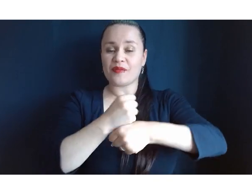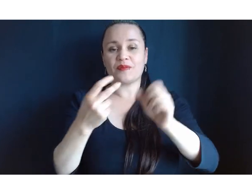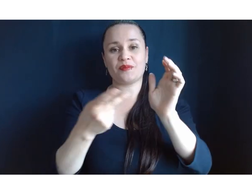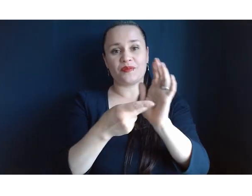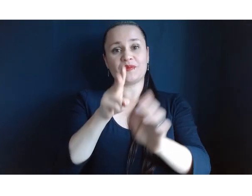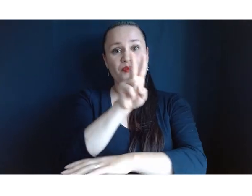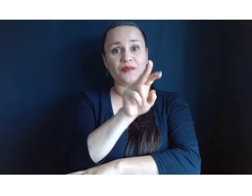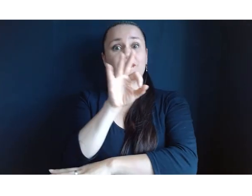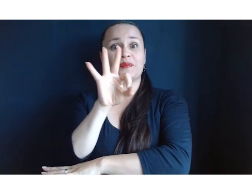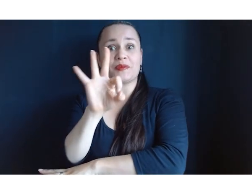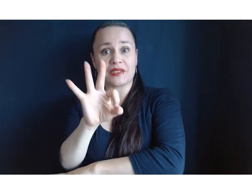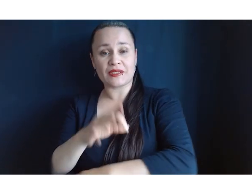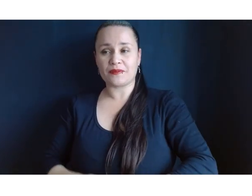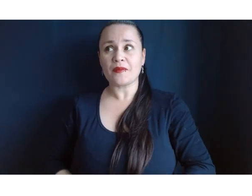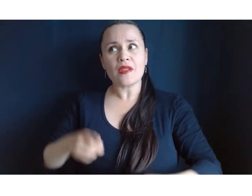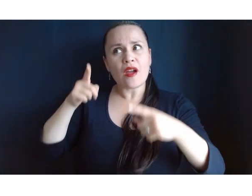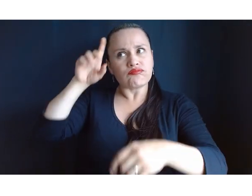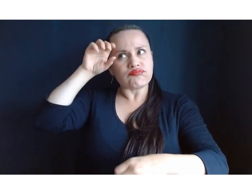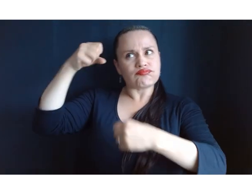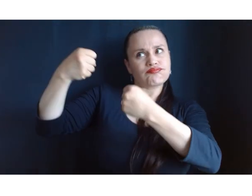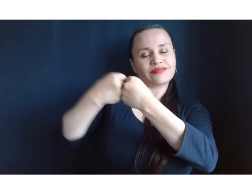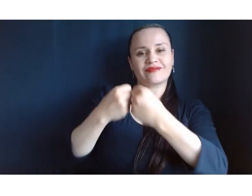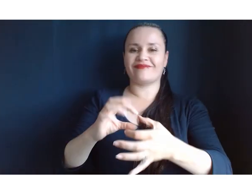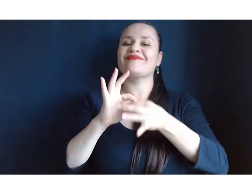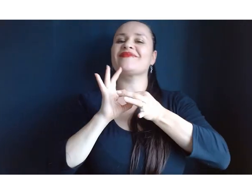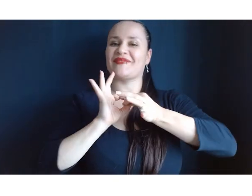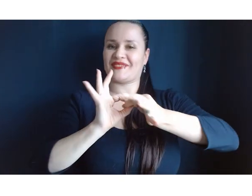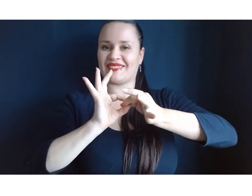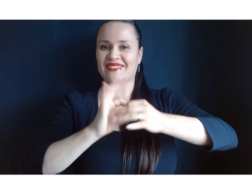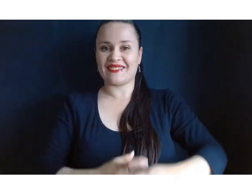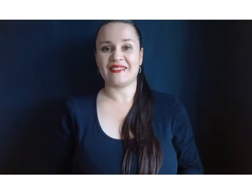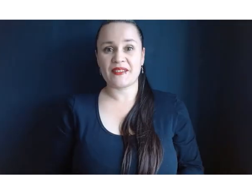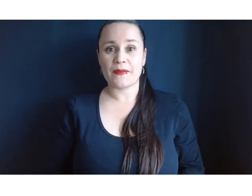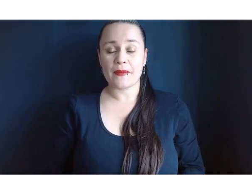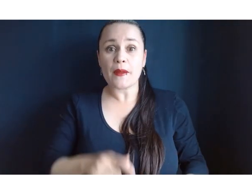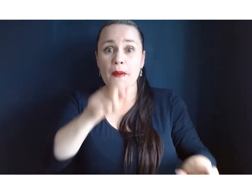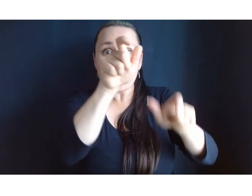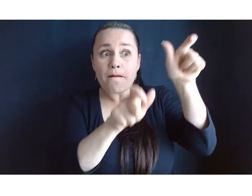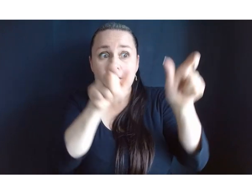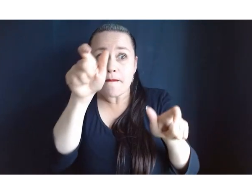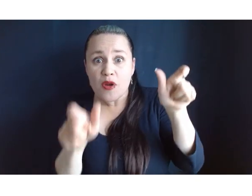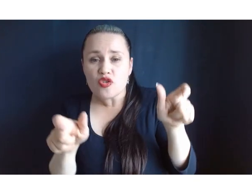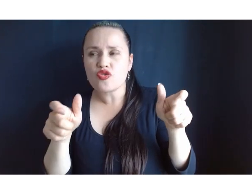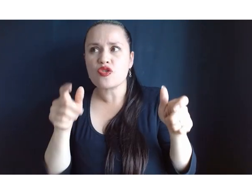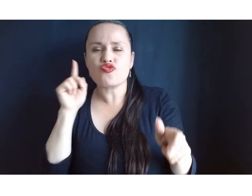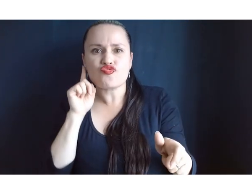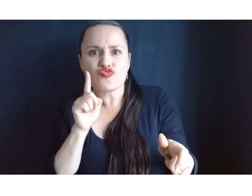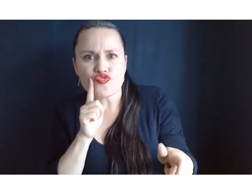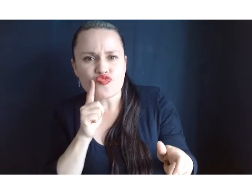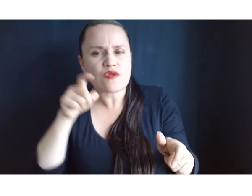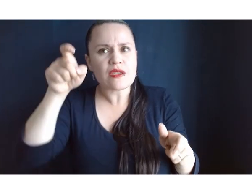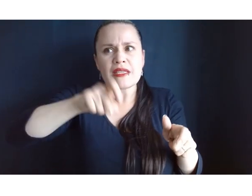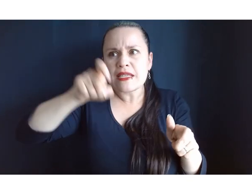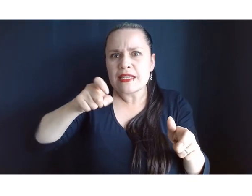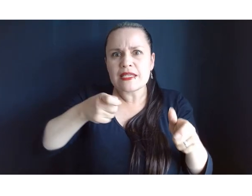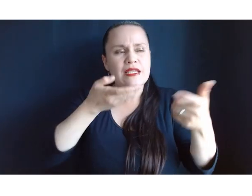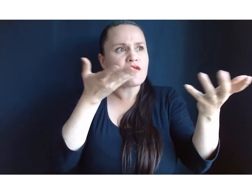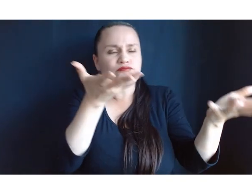2023 en alianza con FENASCOL, para que cuando una persona con discapacidad auditiva acude al punto de